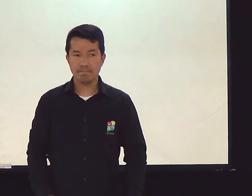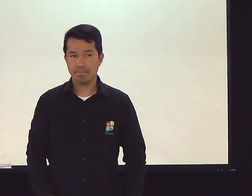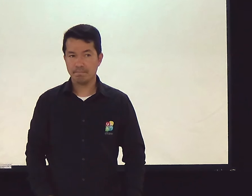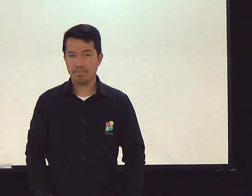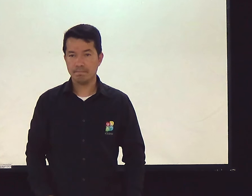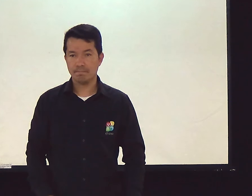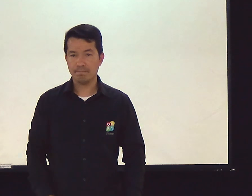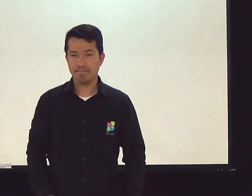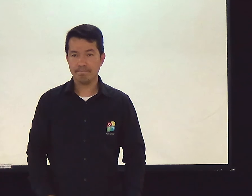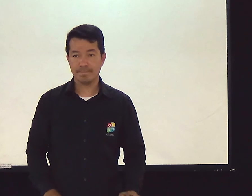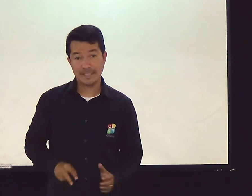cabeça de vocês?